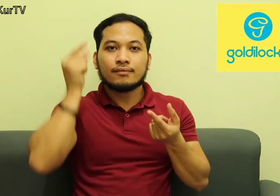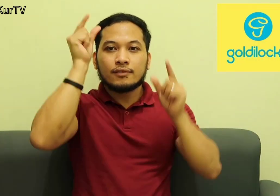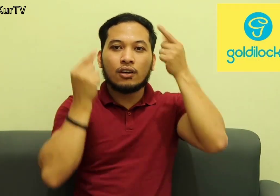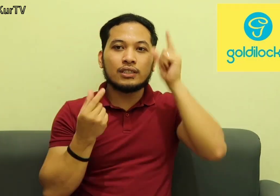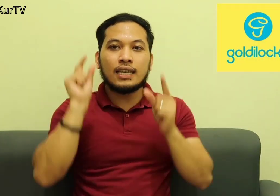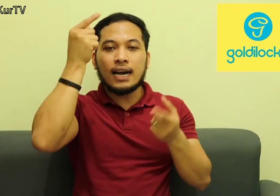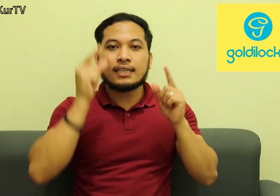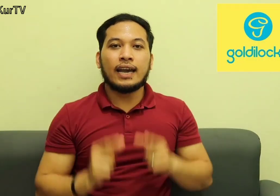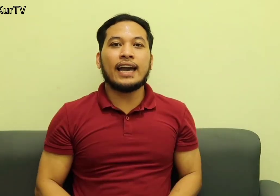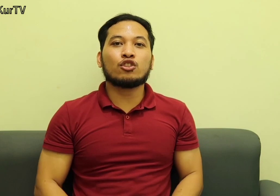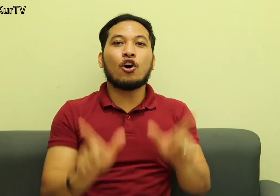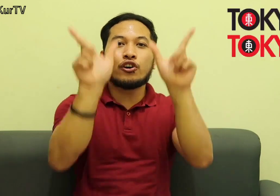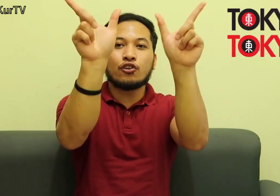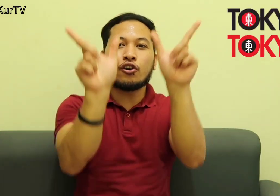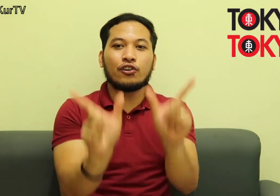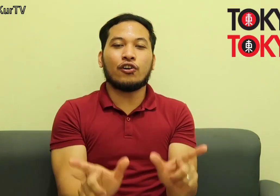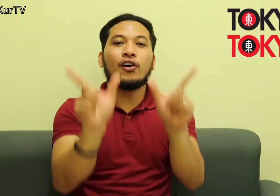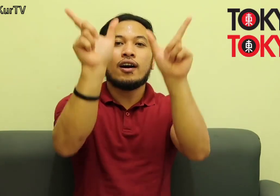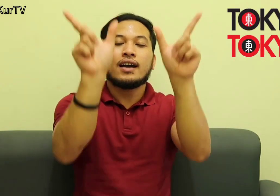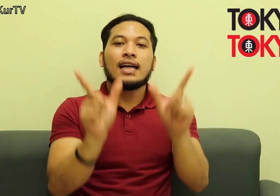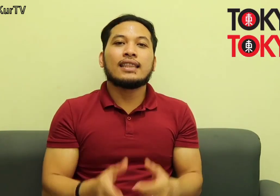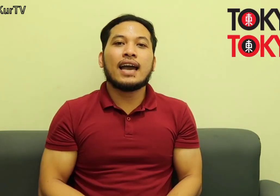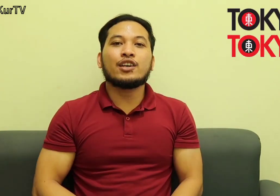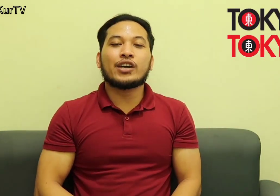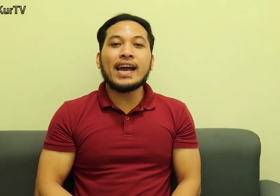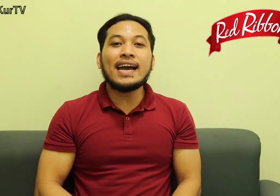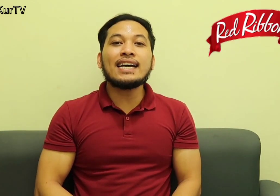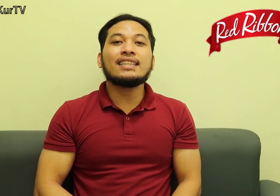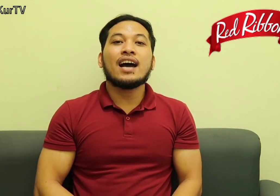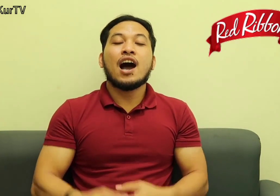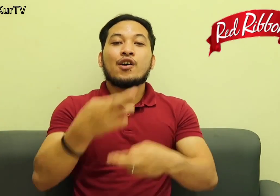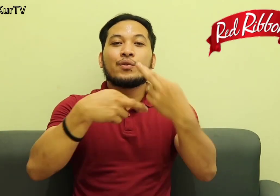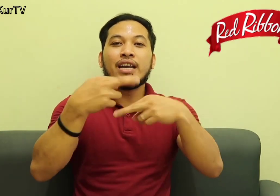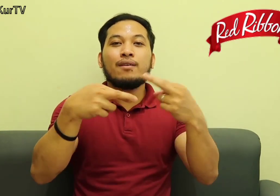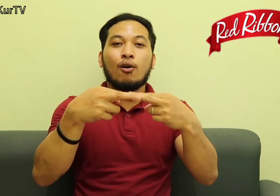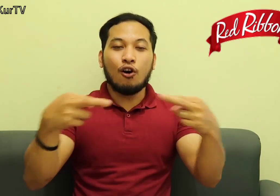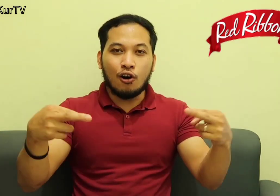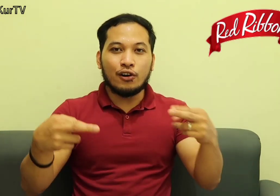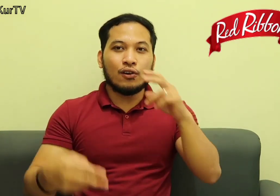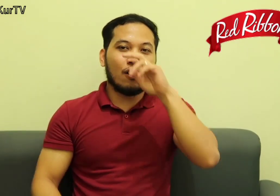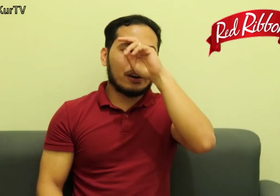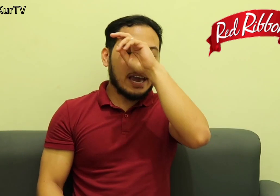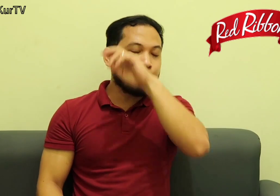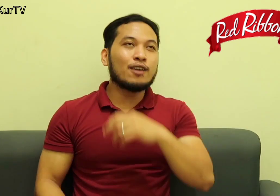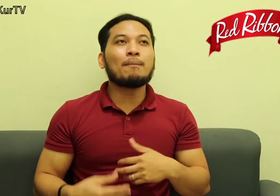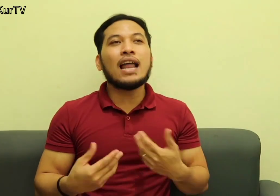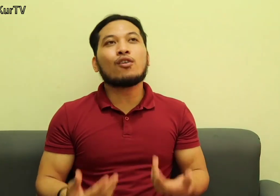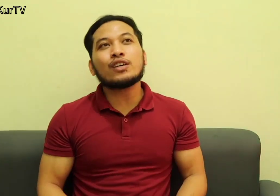Goldilocks And, Tokyo, Tokyo Then, red ribbon Okay Meron pa pala akong